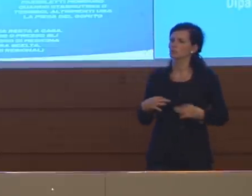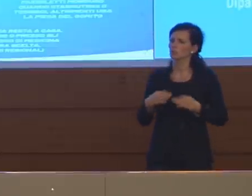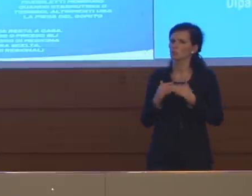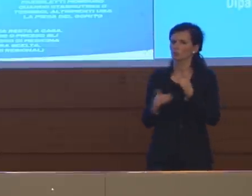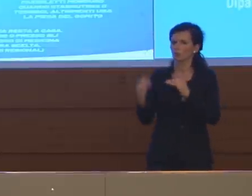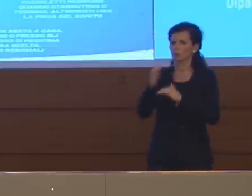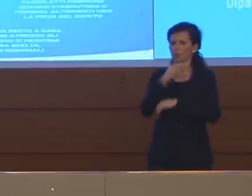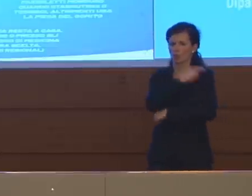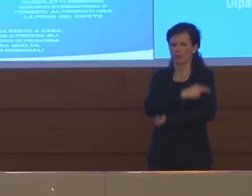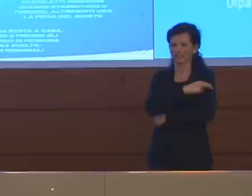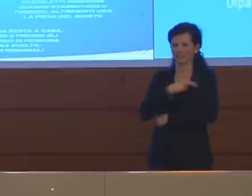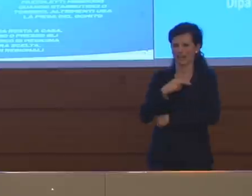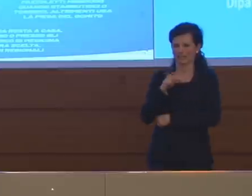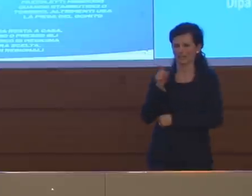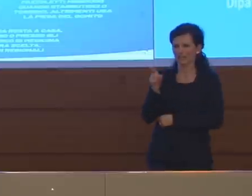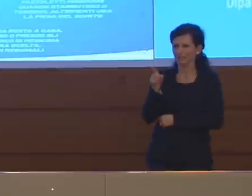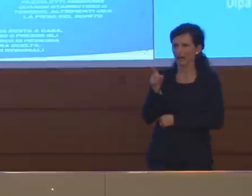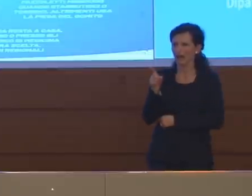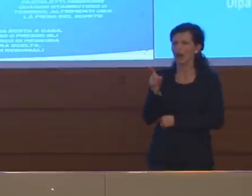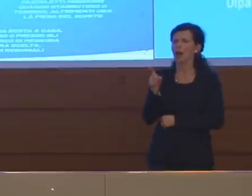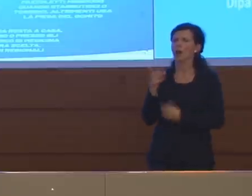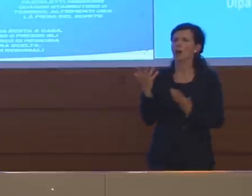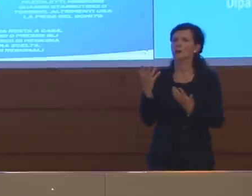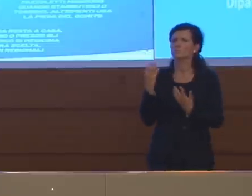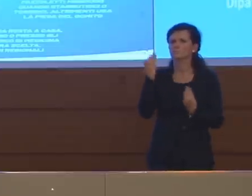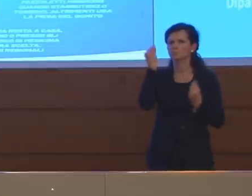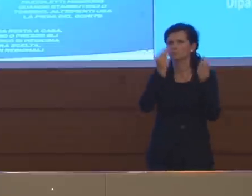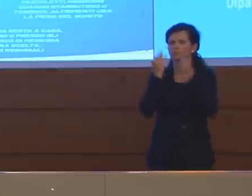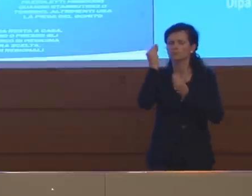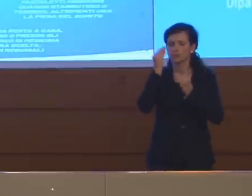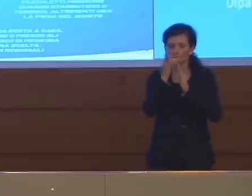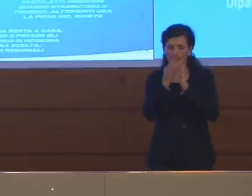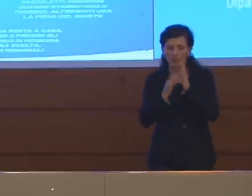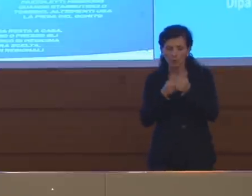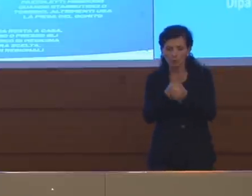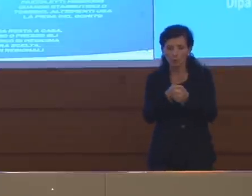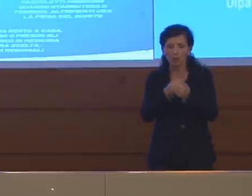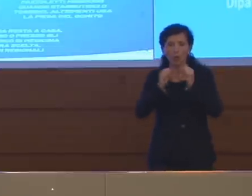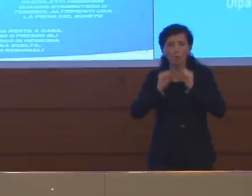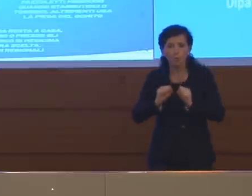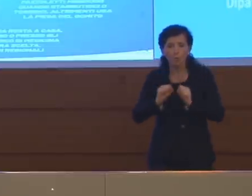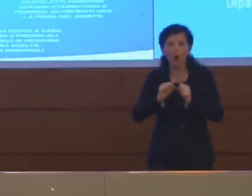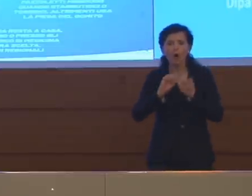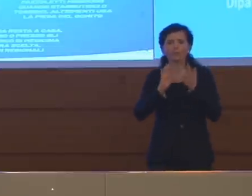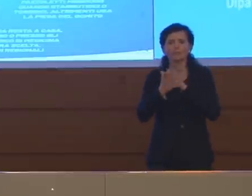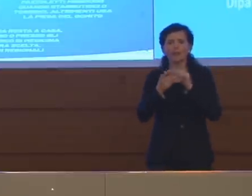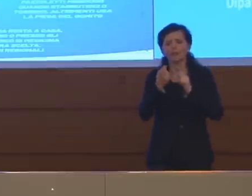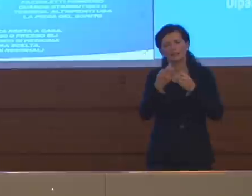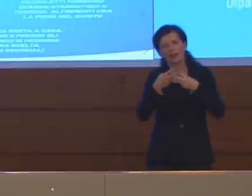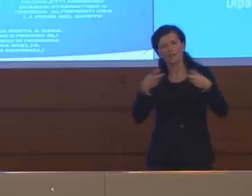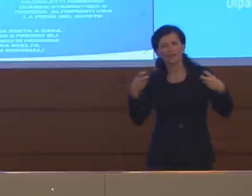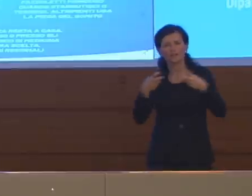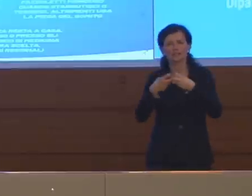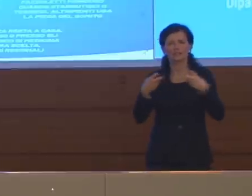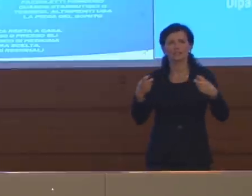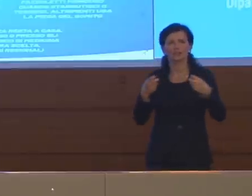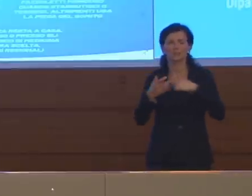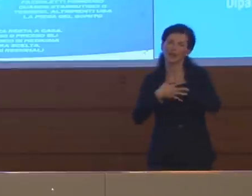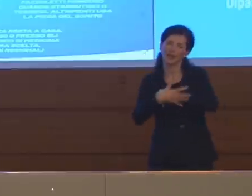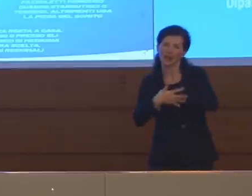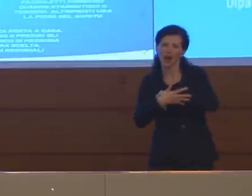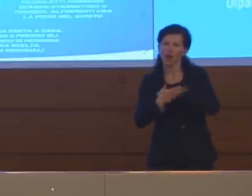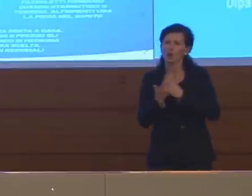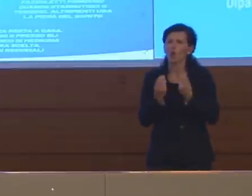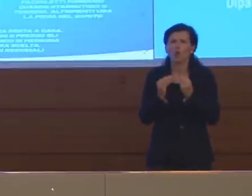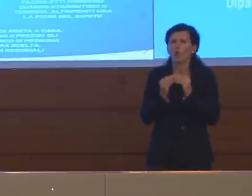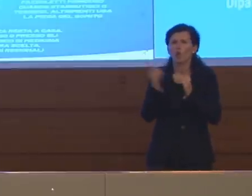tema, come è immaginabile avere delle misure di allentamento, dell'allentamento delle misure o comunque delle riaperture generalizzate